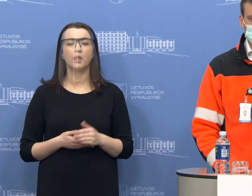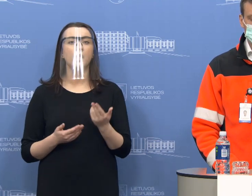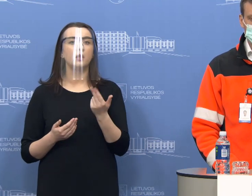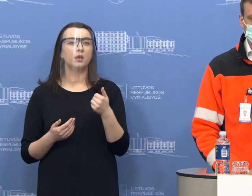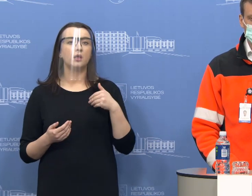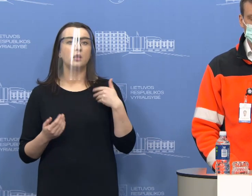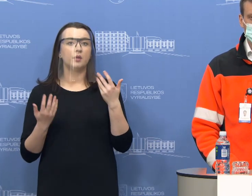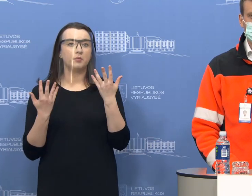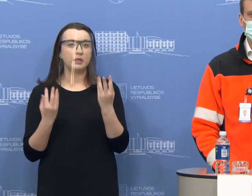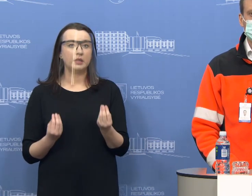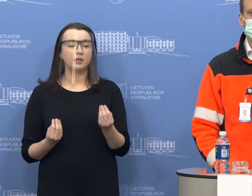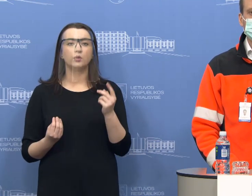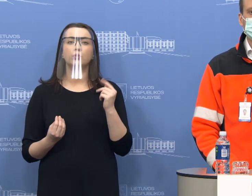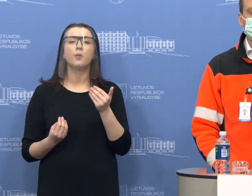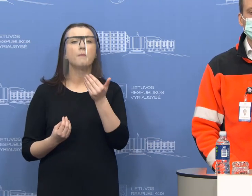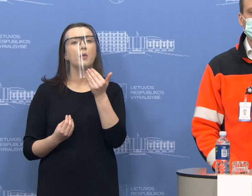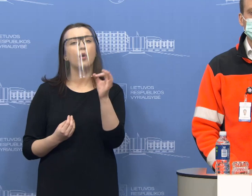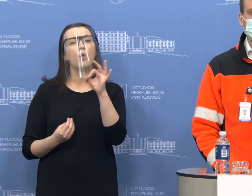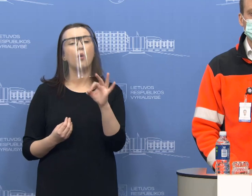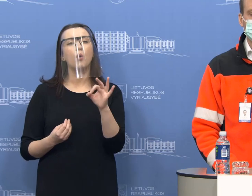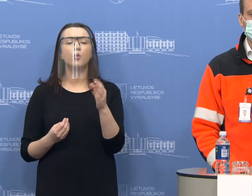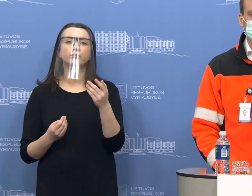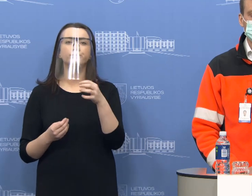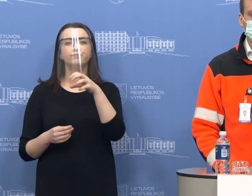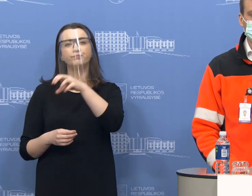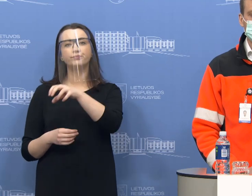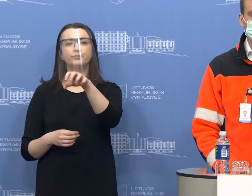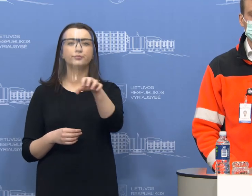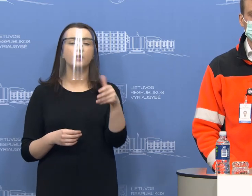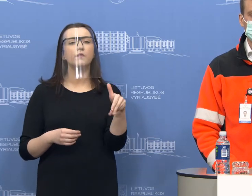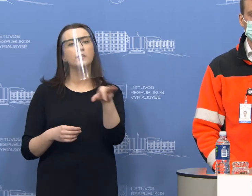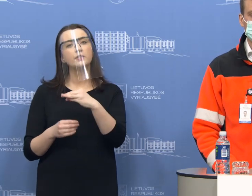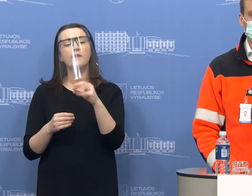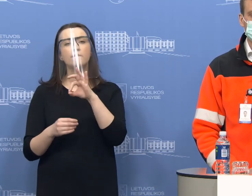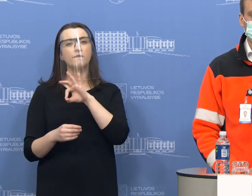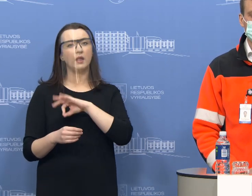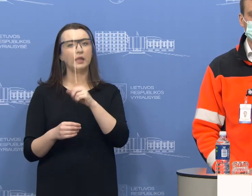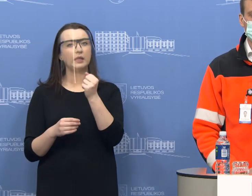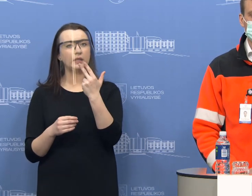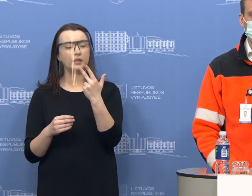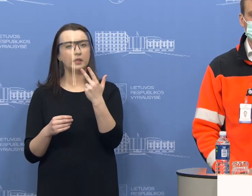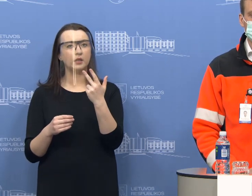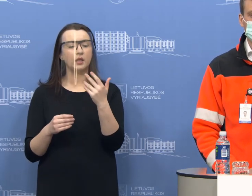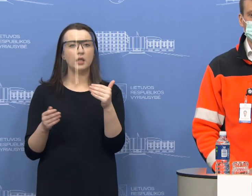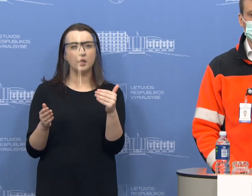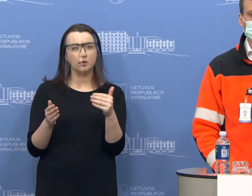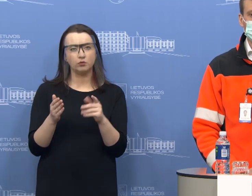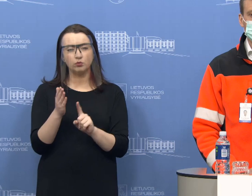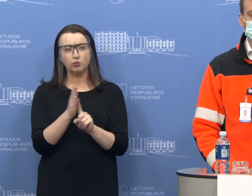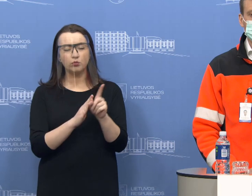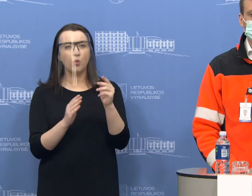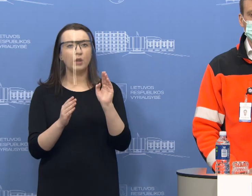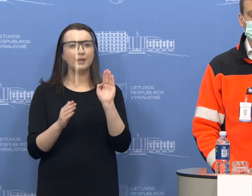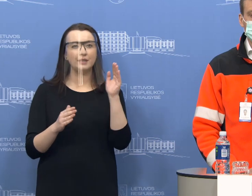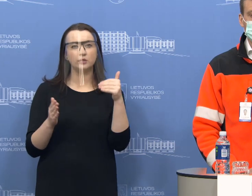laba diena. Noriu paklausyti dėl tų mobiliųjų punktų. Ar jie visi, na, kurie veikia Lietuvoje, dabar visi veikia iki pat vakaro ir koks jų yra